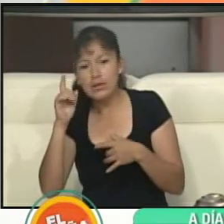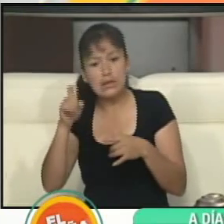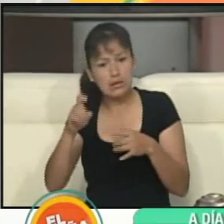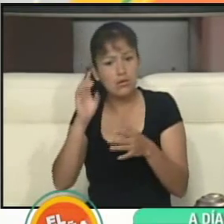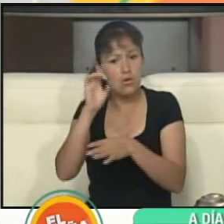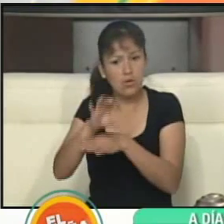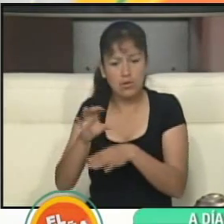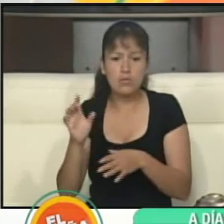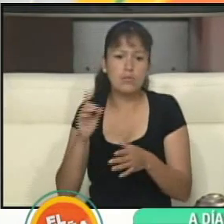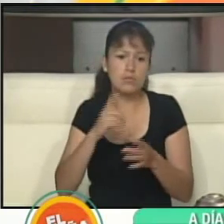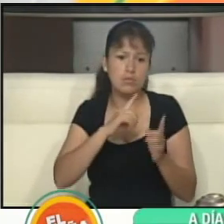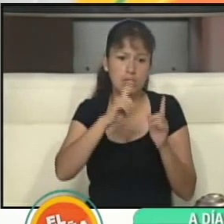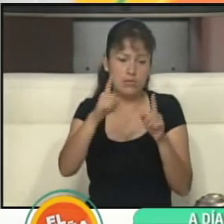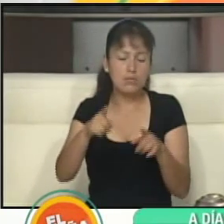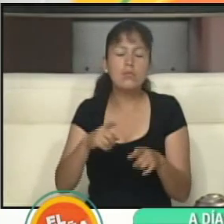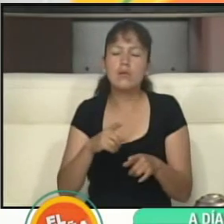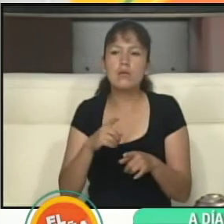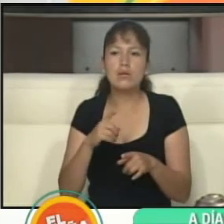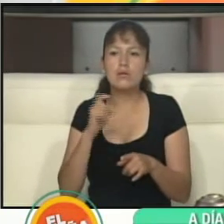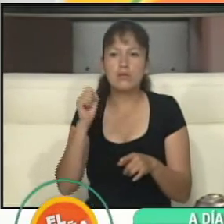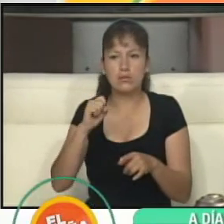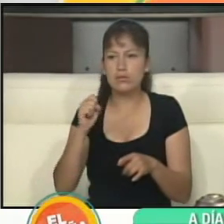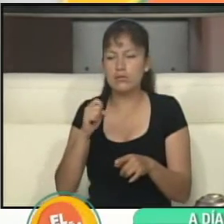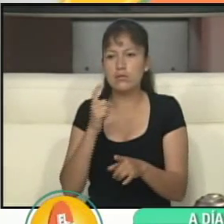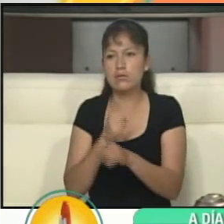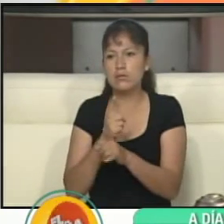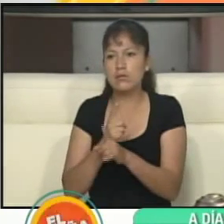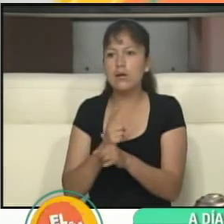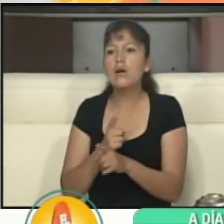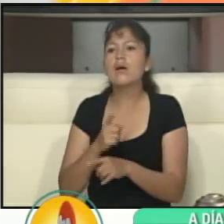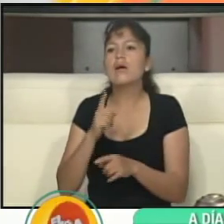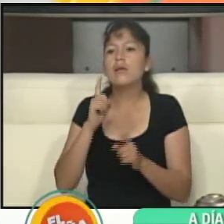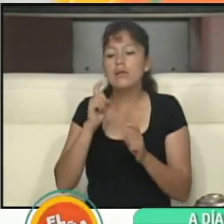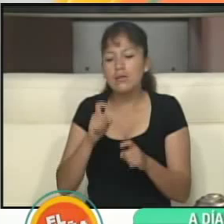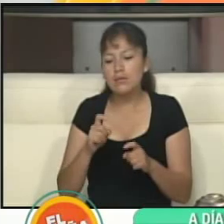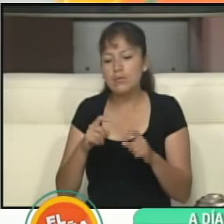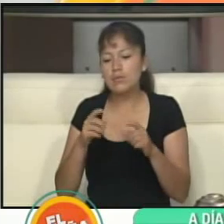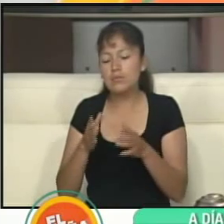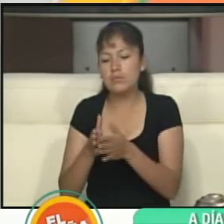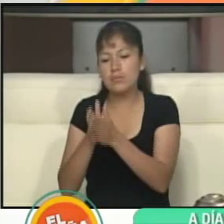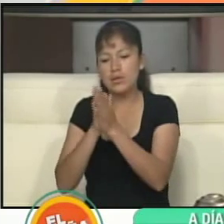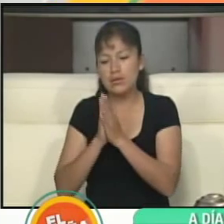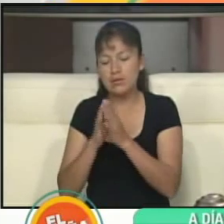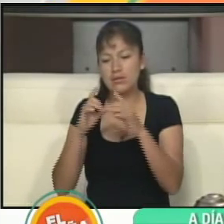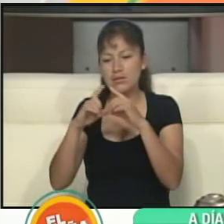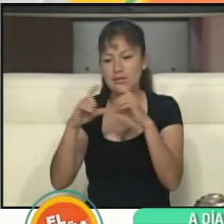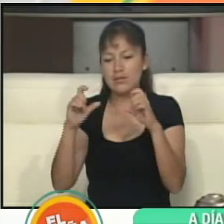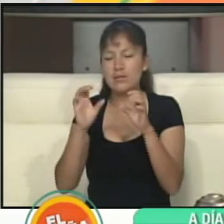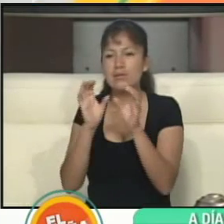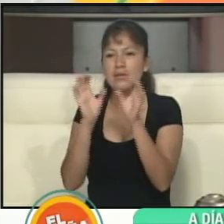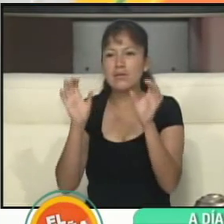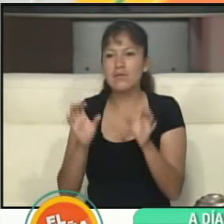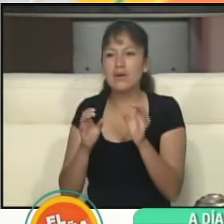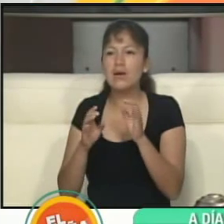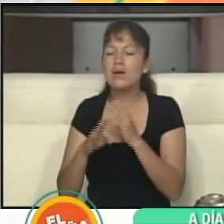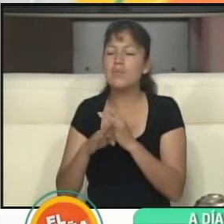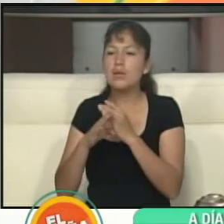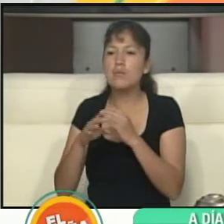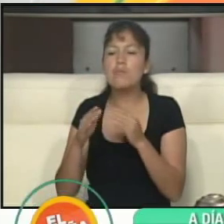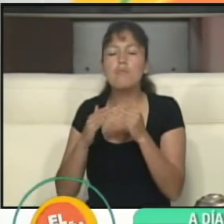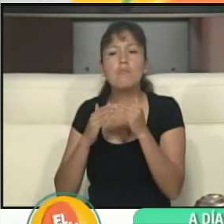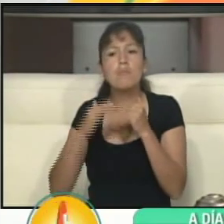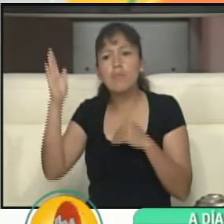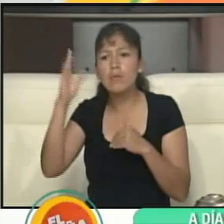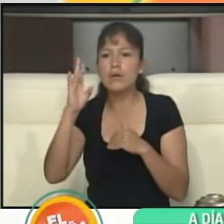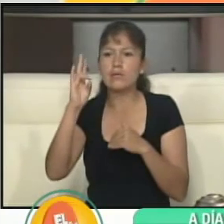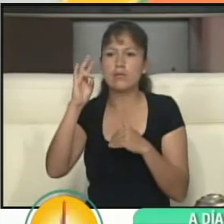para ellos? Hasta los... No solamente se... Podrían pedir el certificado de impedimento los mayores de 70 años.